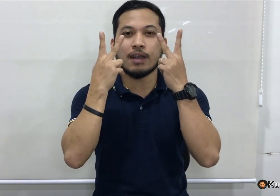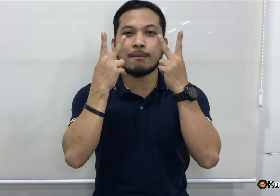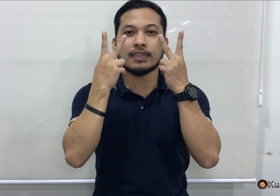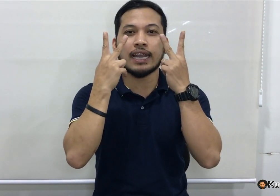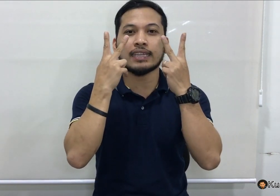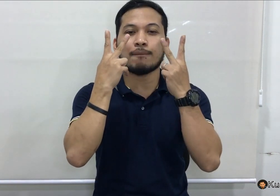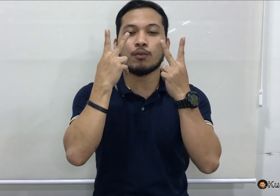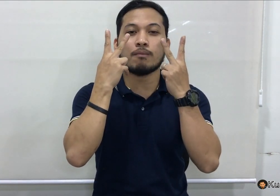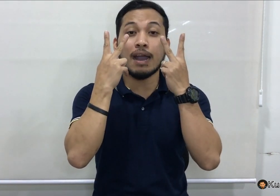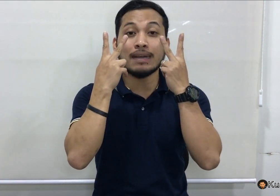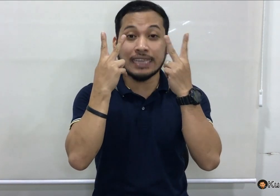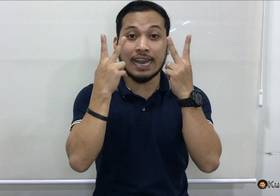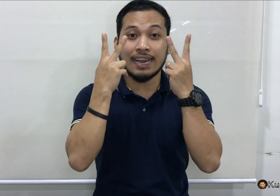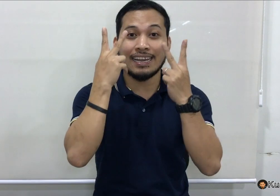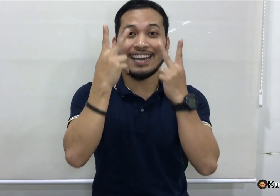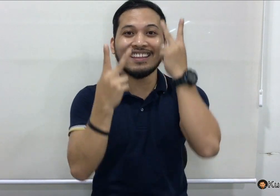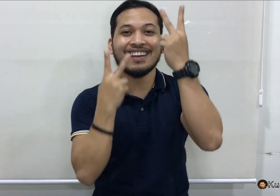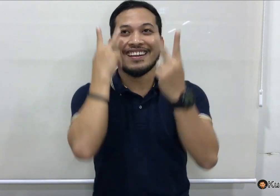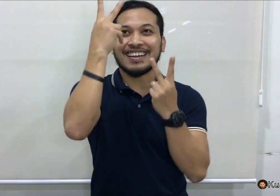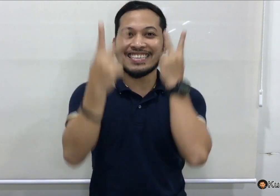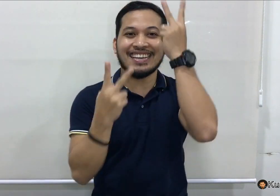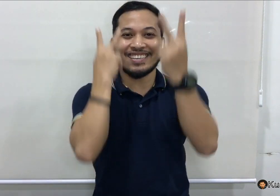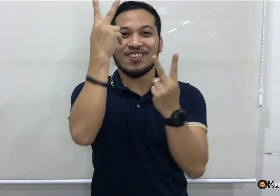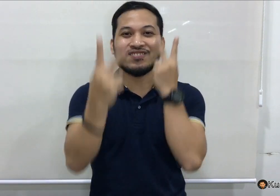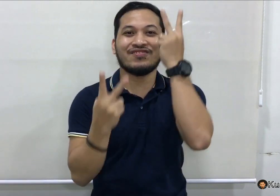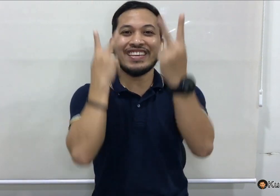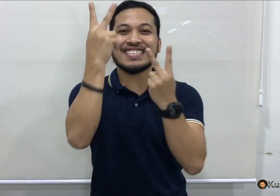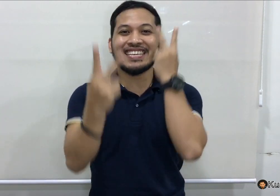mga mata. Mga mata. Ayan. Nasi ganyan. visit.